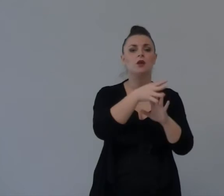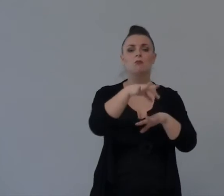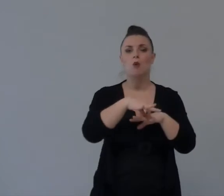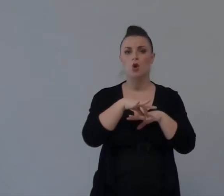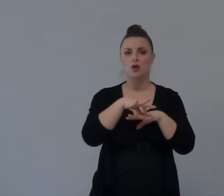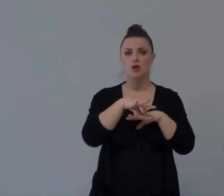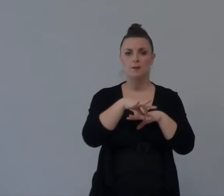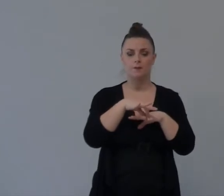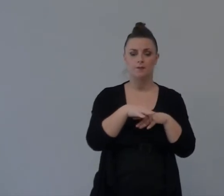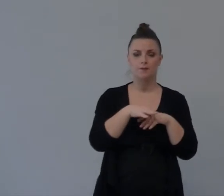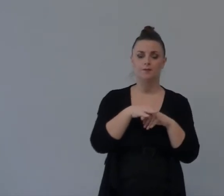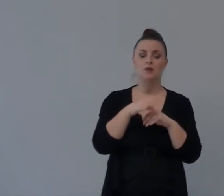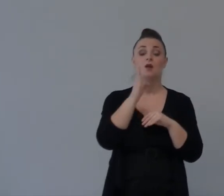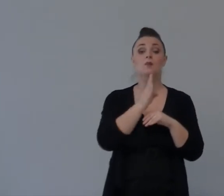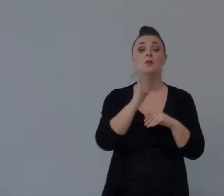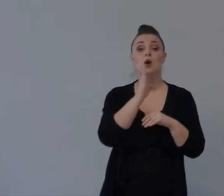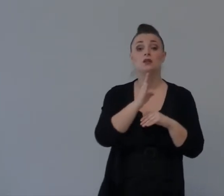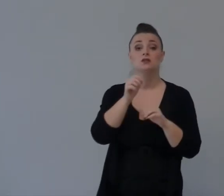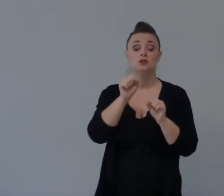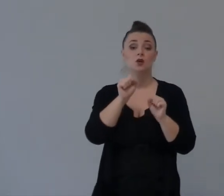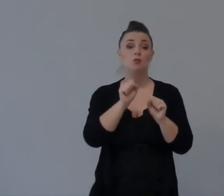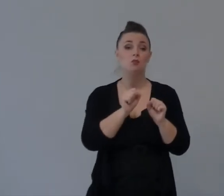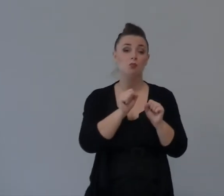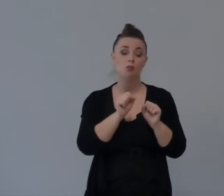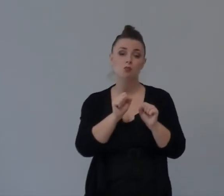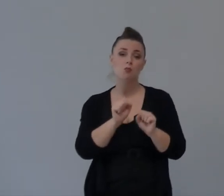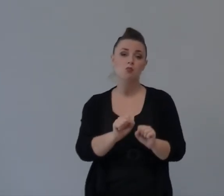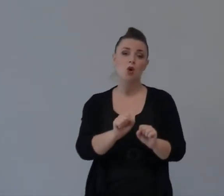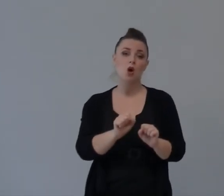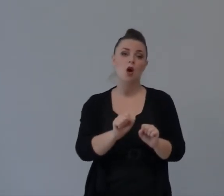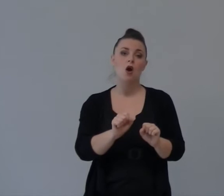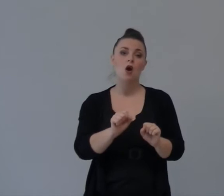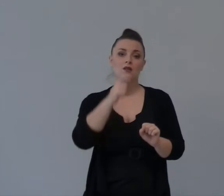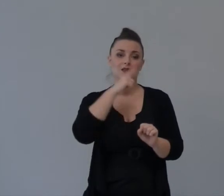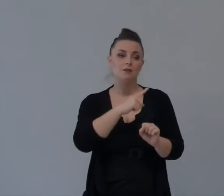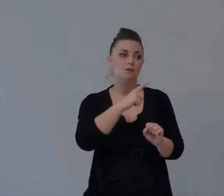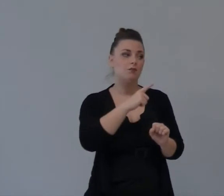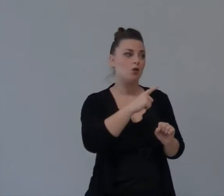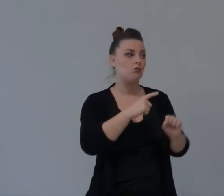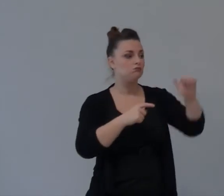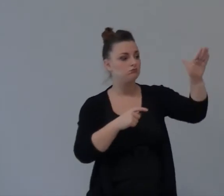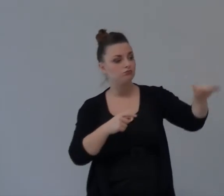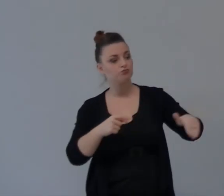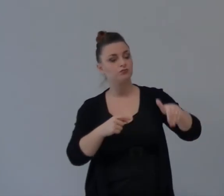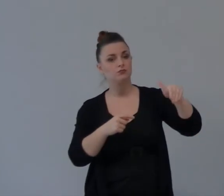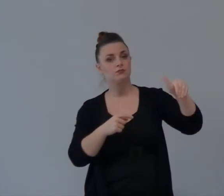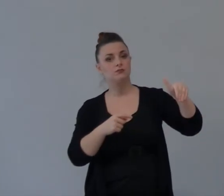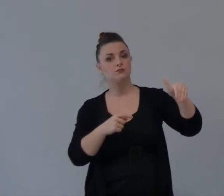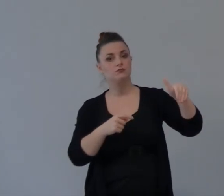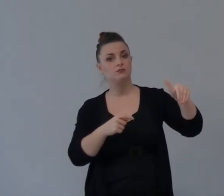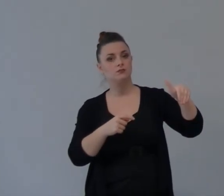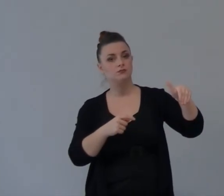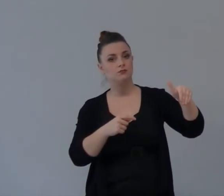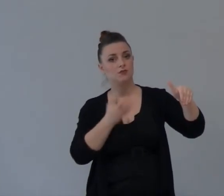Boaz Avrebbe Prendere Lut Come Mugli Anche Se Lut Non Avesse Avuto